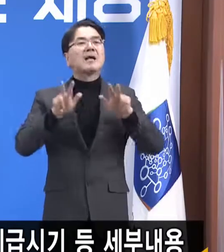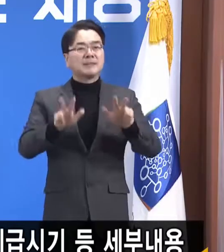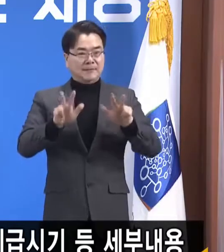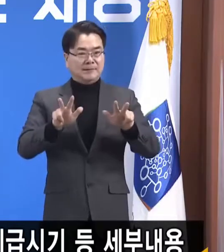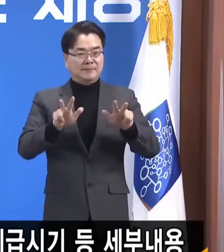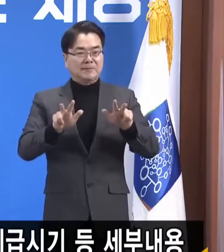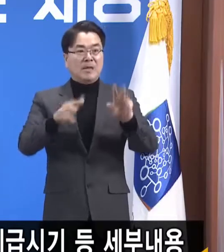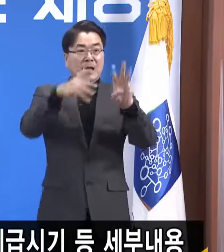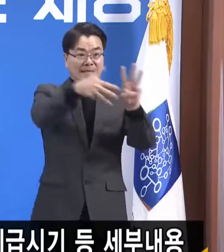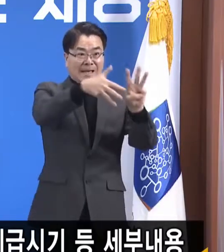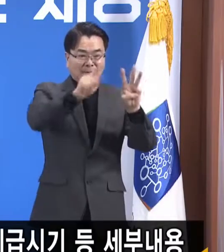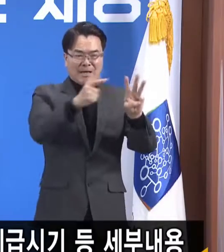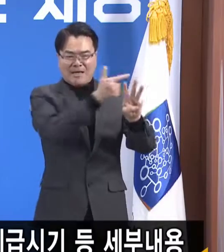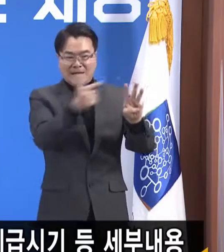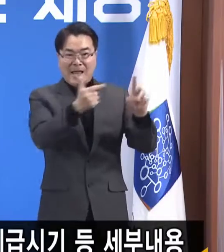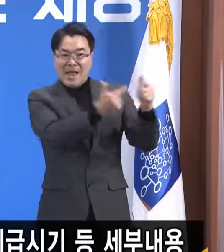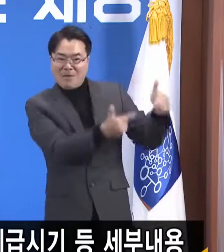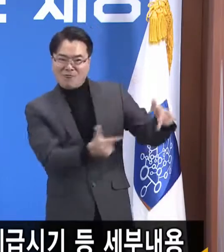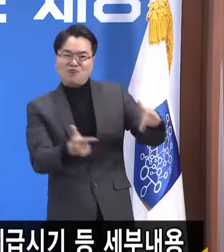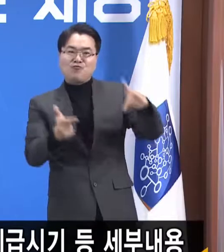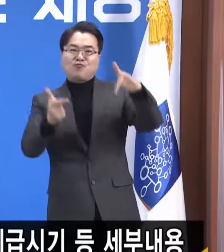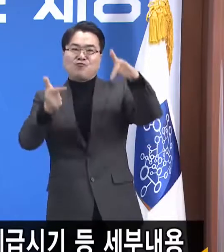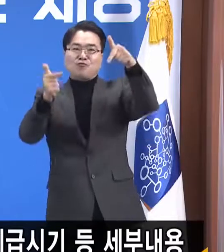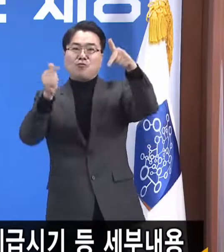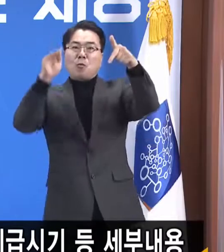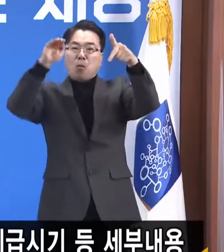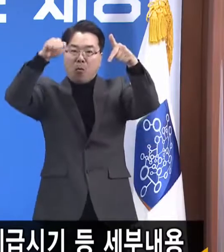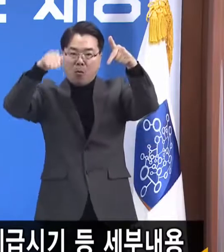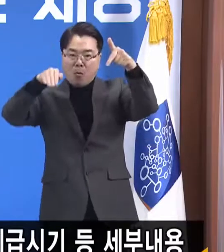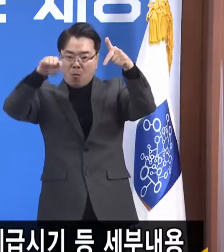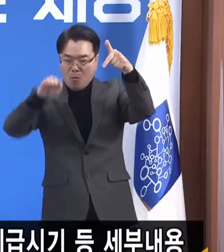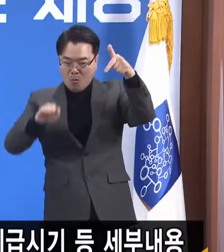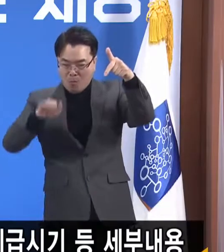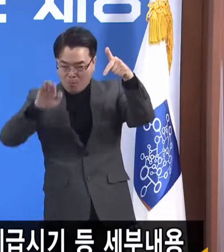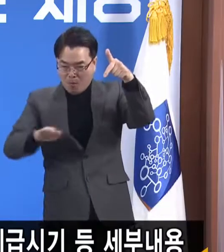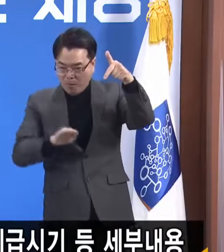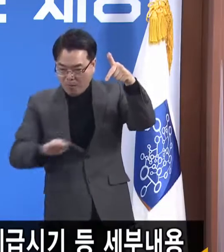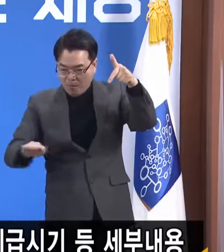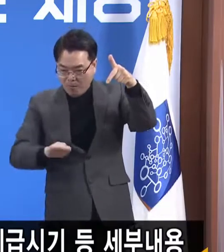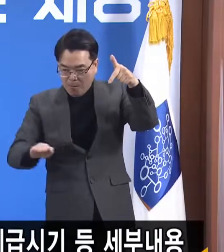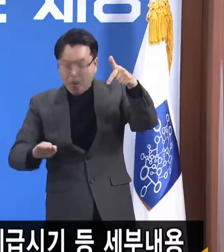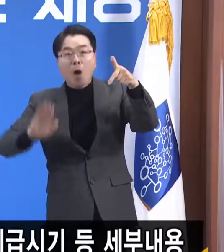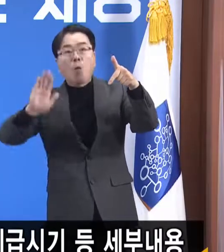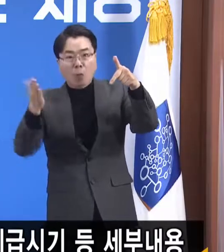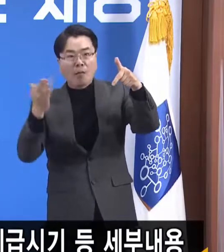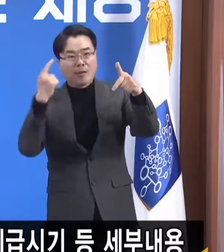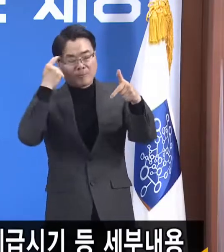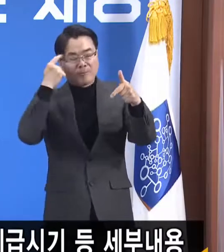3차 대유행의 저점에 해당한다는 것이 우리 경기도의 판단입니다.